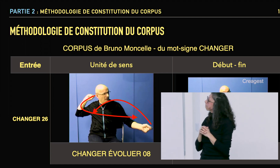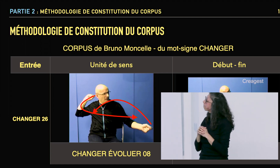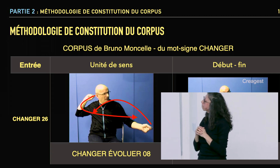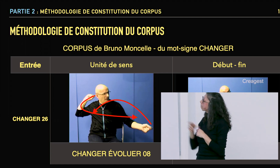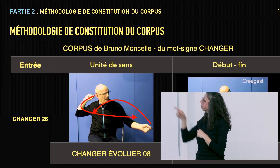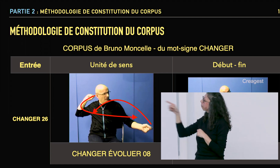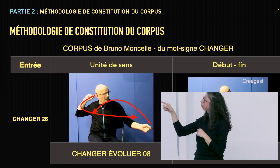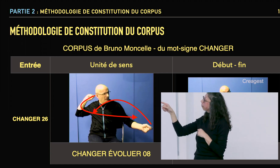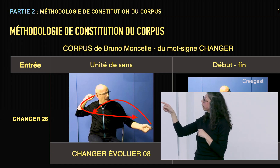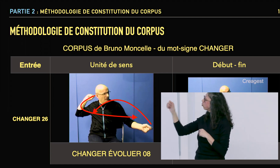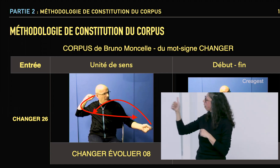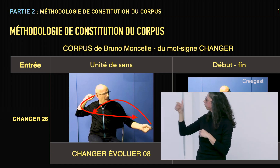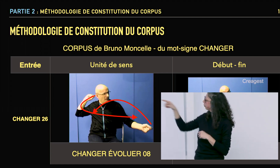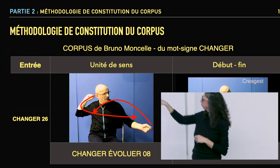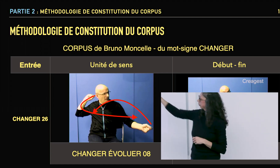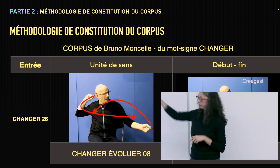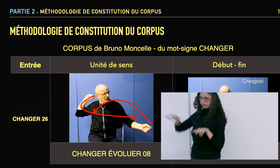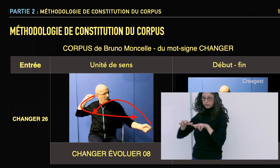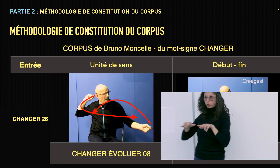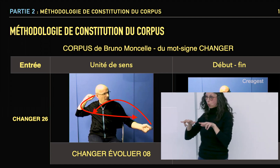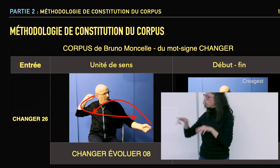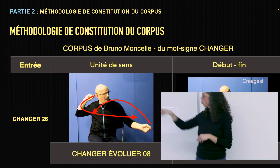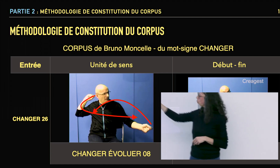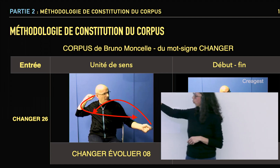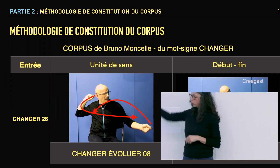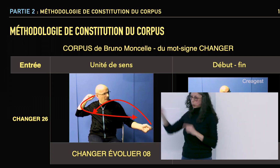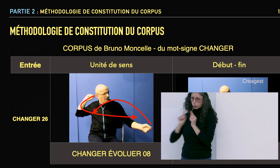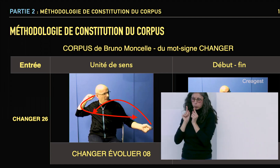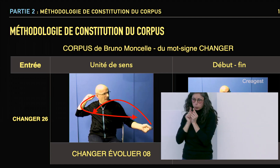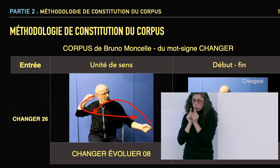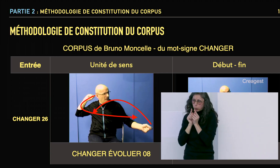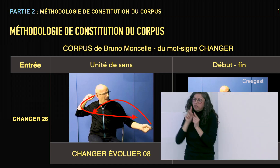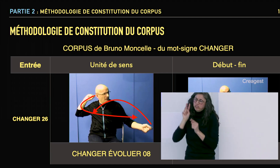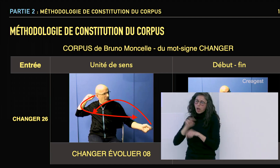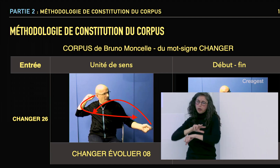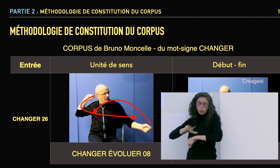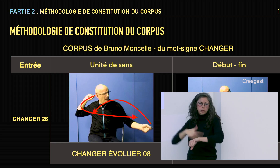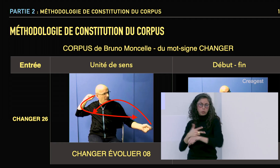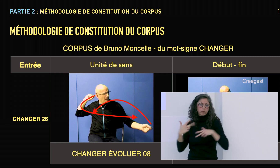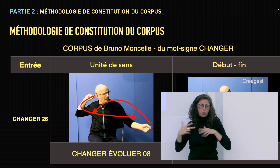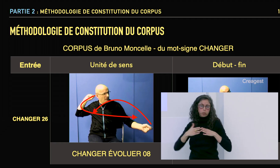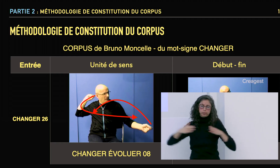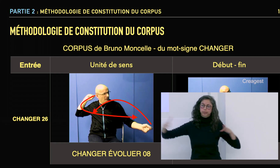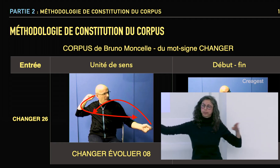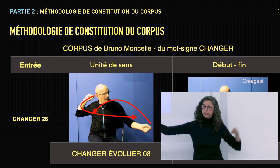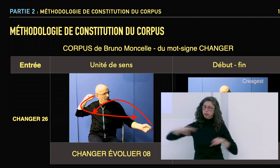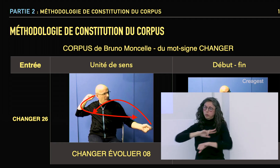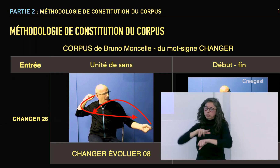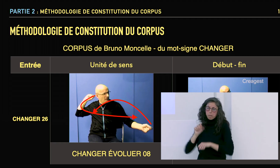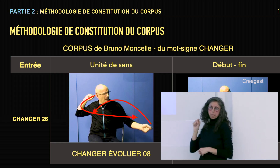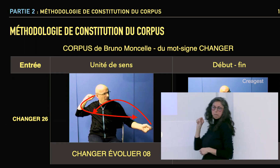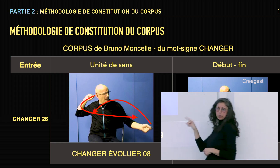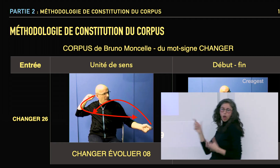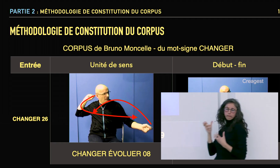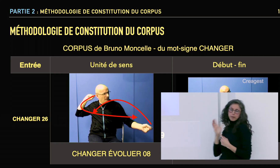Donc voici un exemple du corpus pour que vous ayez une représentation plus concrète. C'est une vidéo sur la droite qui est assez courte. Il y a en tout